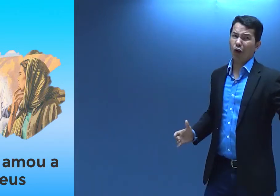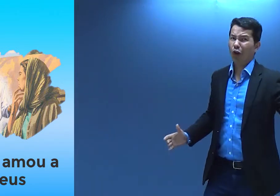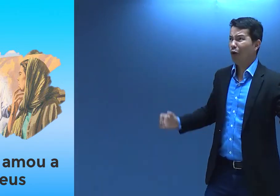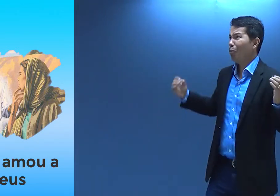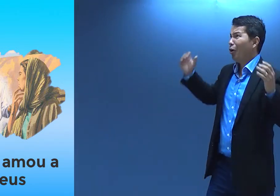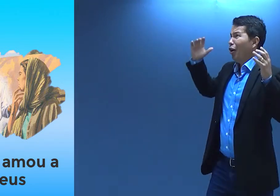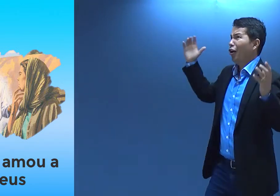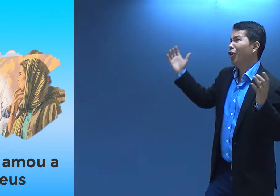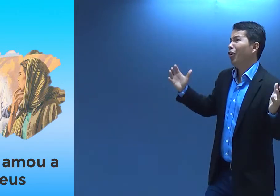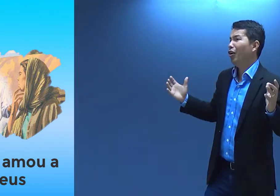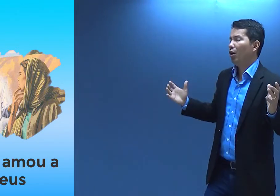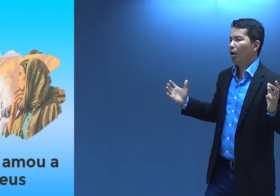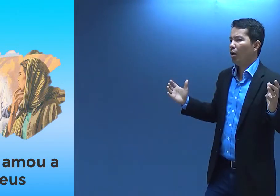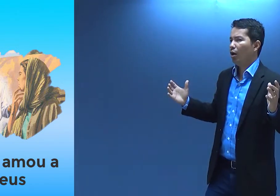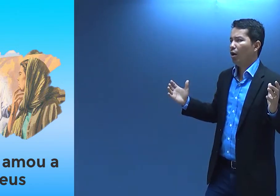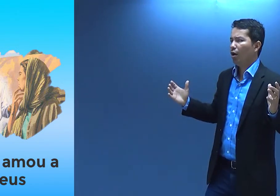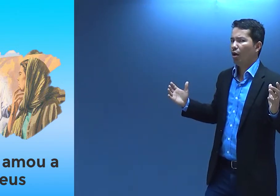eu tô noiva apenas. Como?